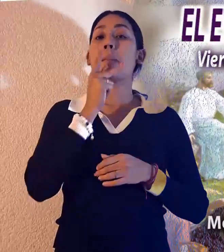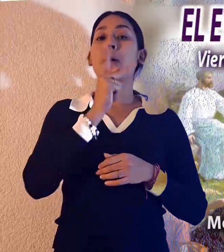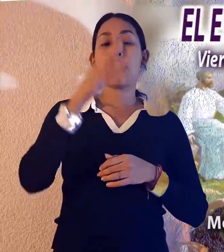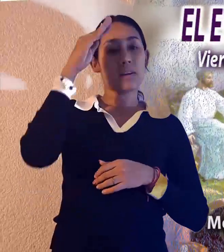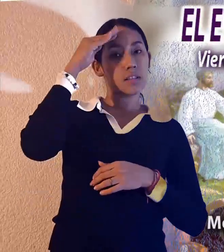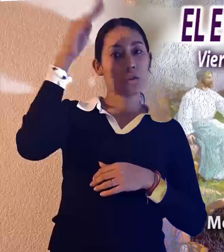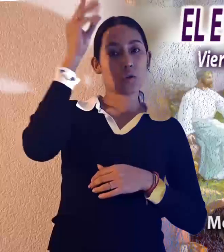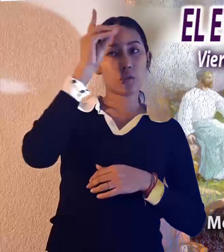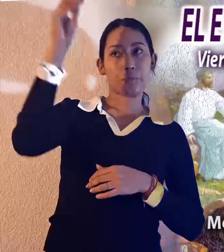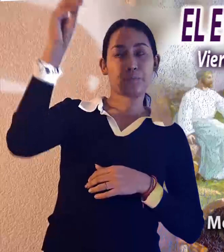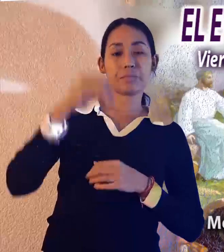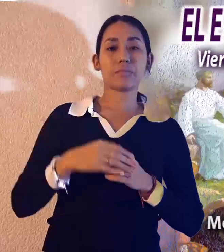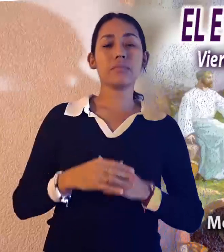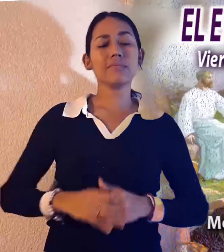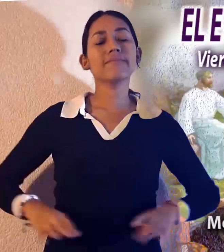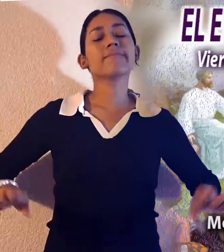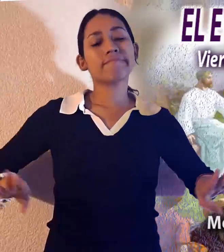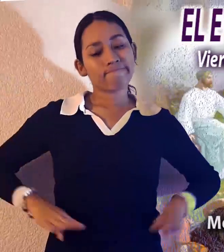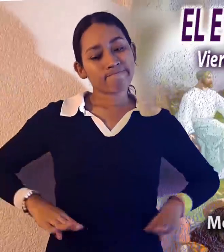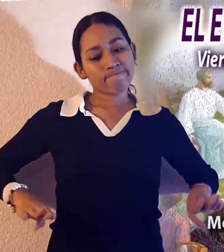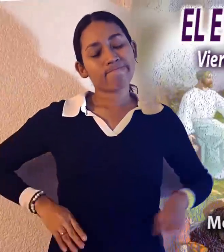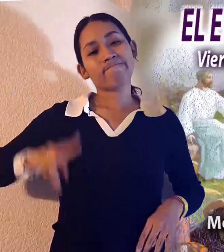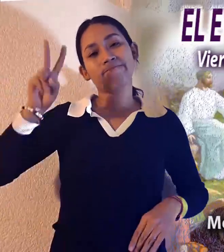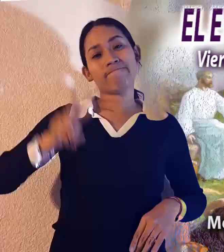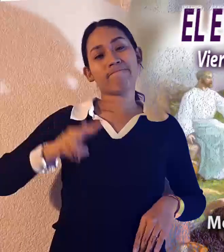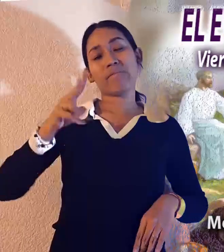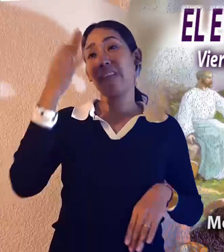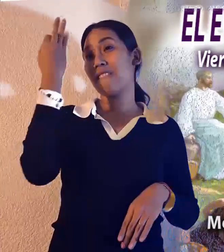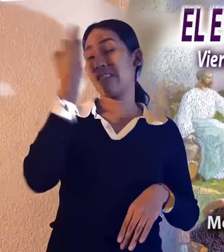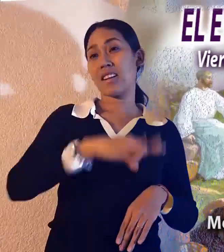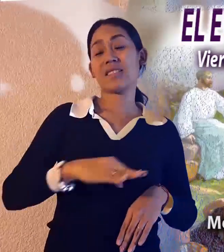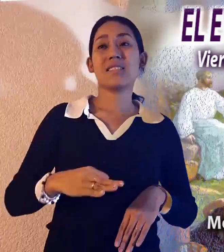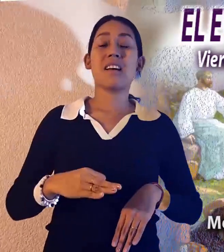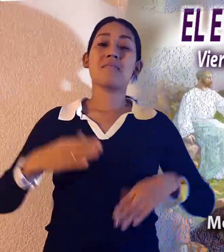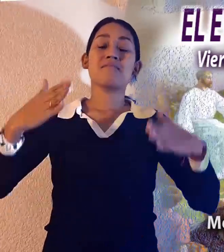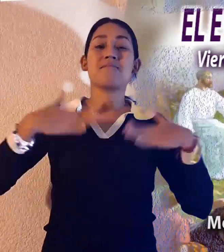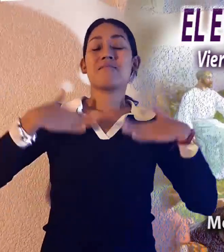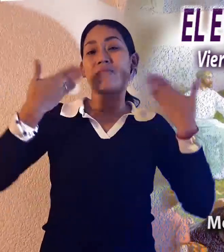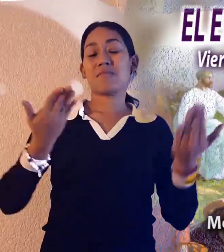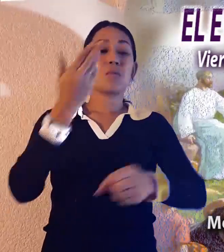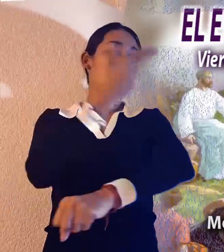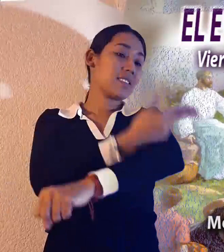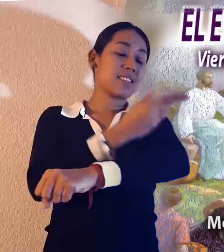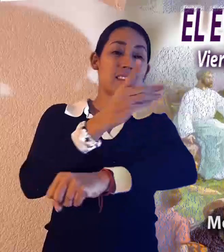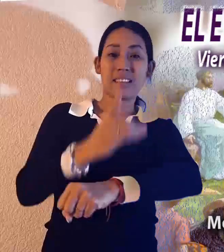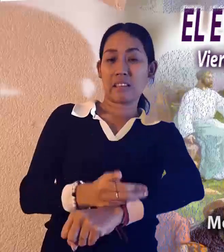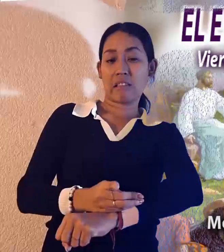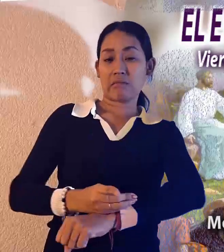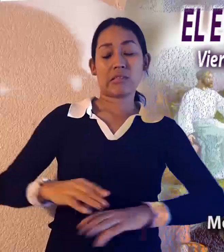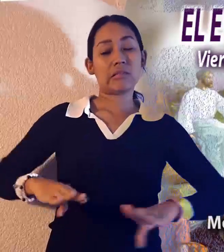Hay actitudes que con una falsa humildad y sinceridad nos llevan a acciones incorrectas.